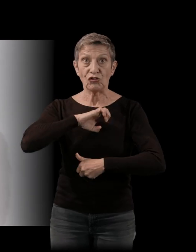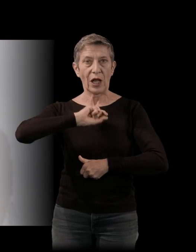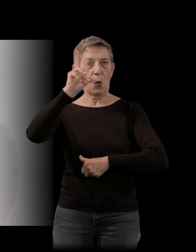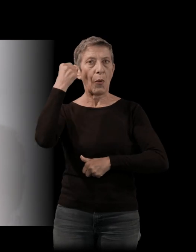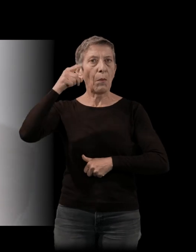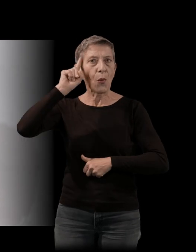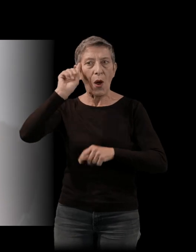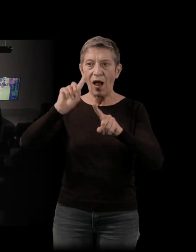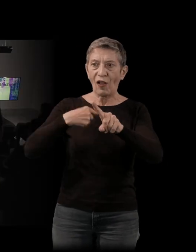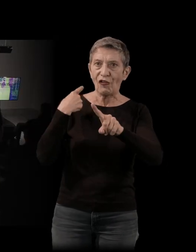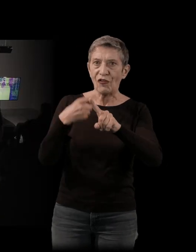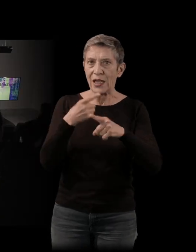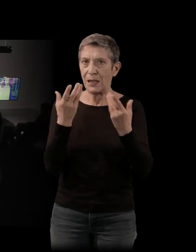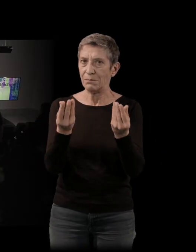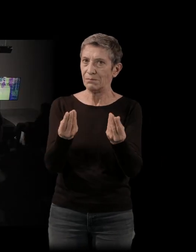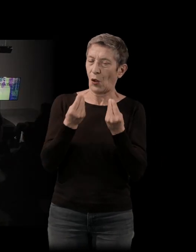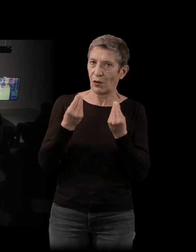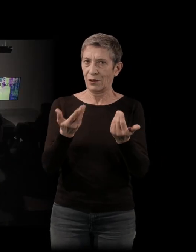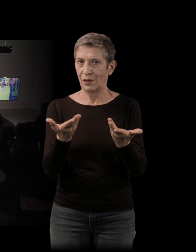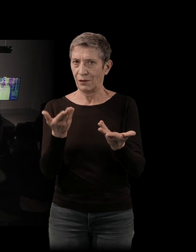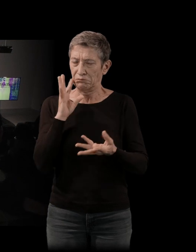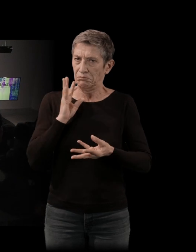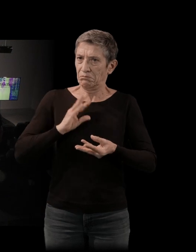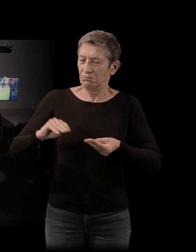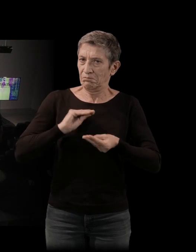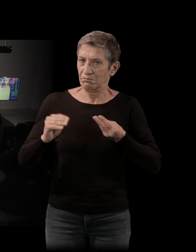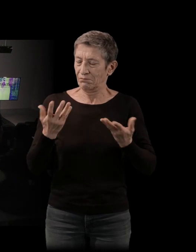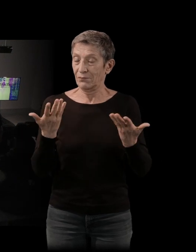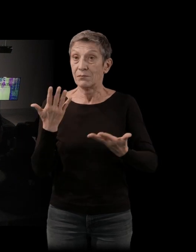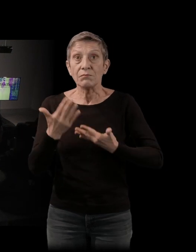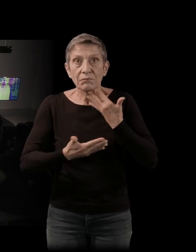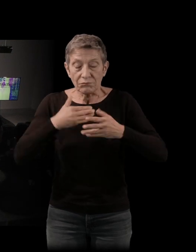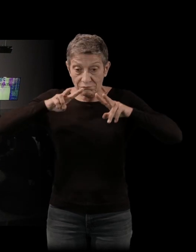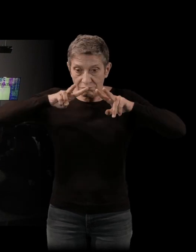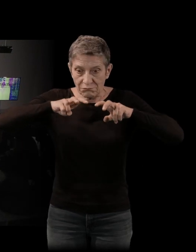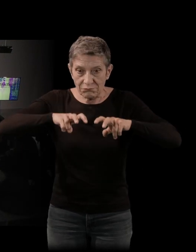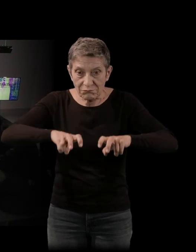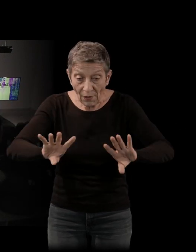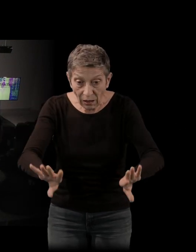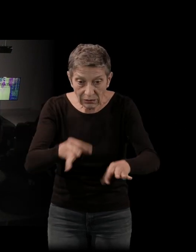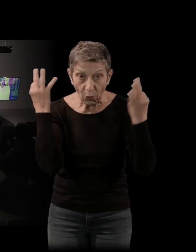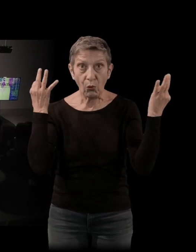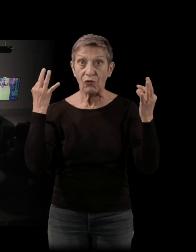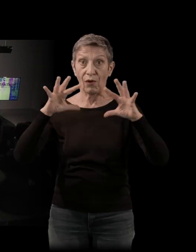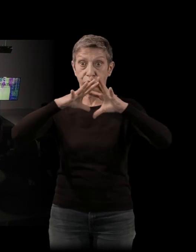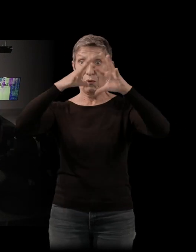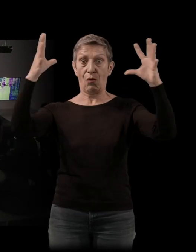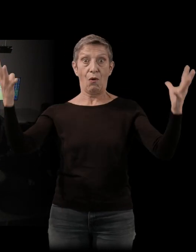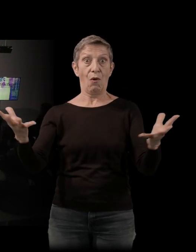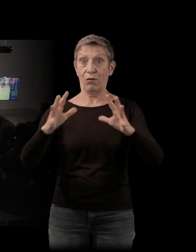film nous interpelle tant. Et puis en creusant, on s'aperçoit qu'on découvre un monde entier. Et c'est sans doute la force en l